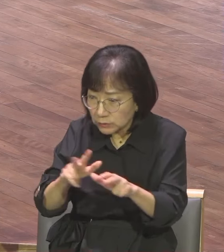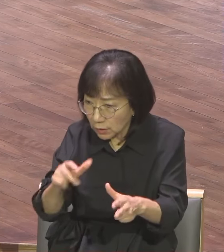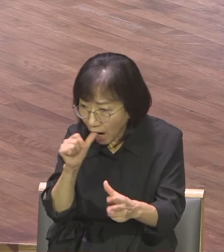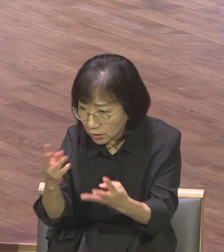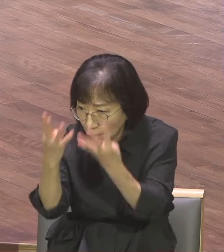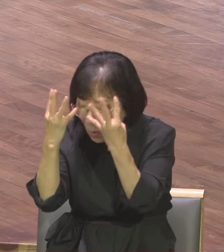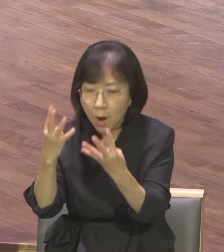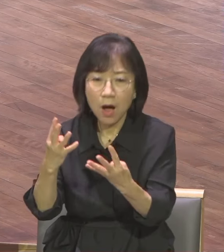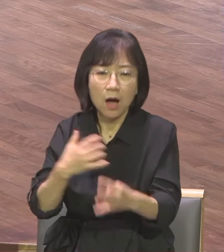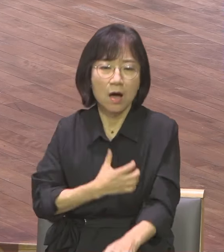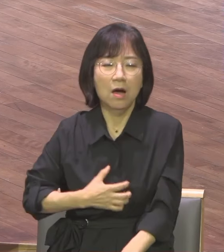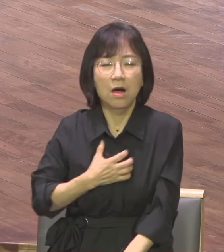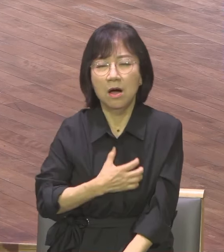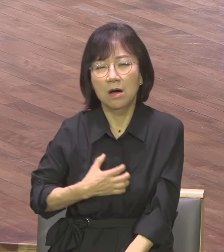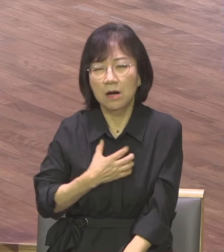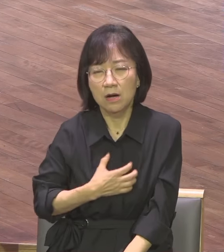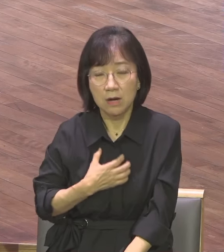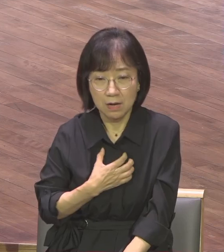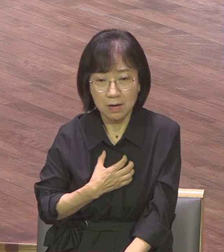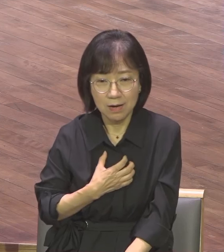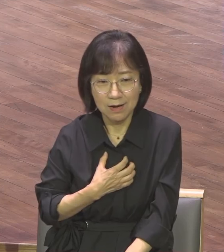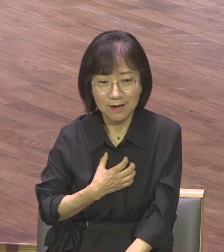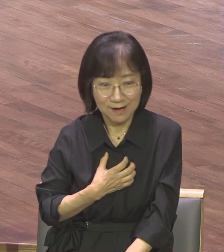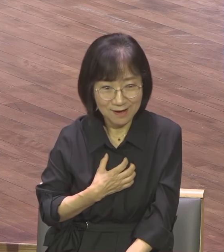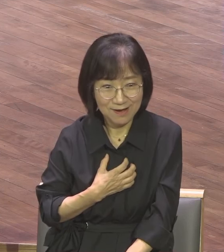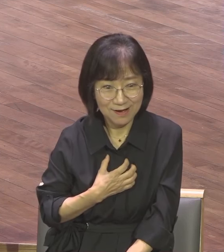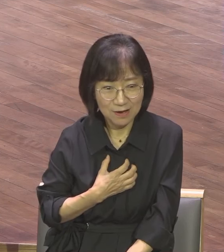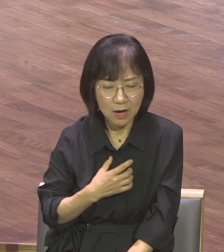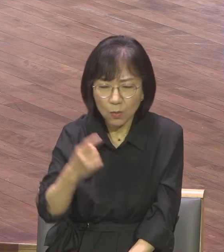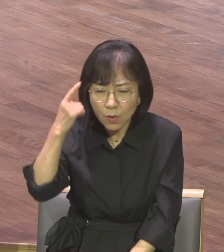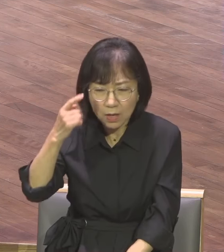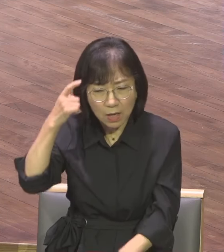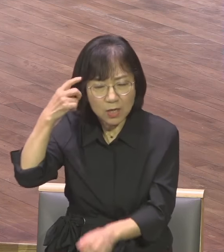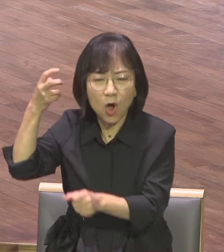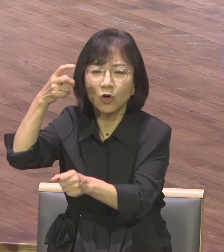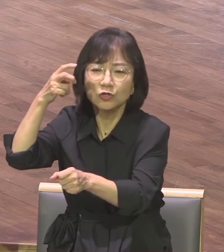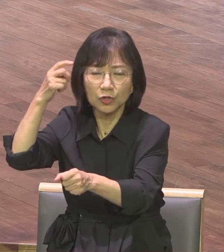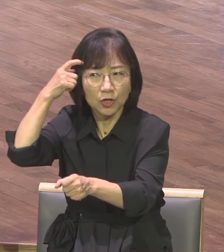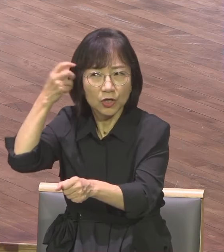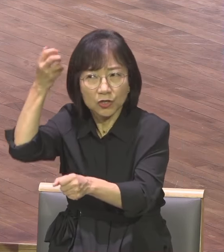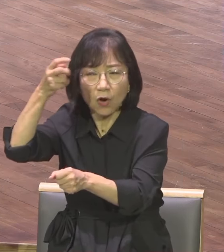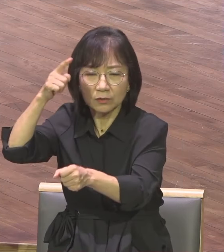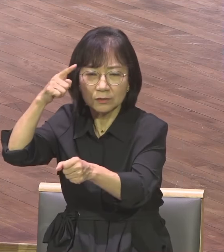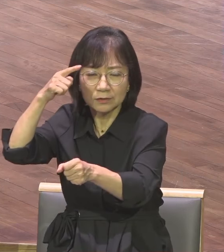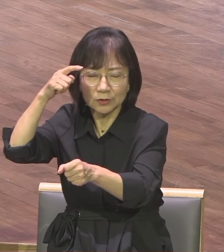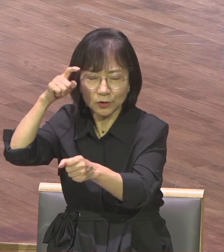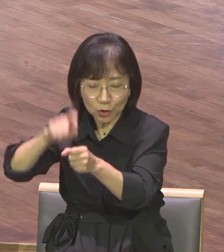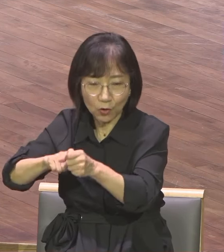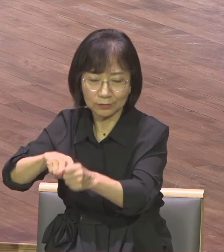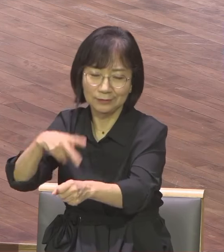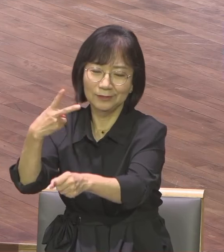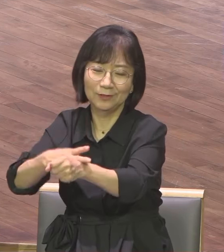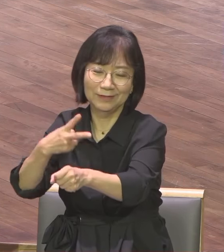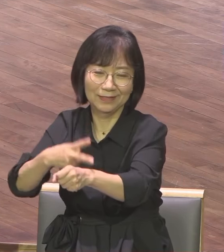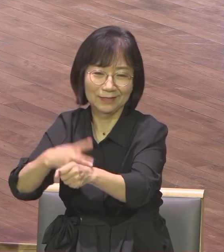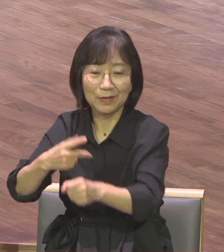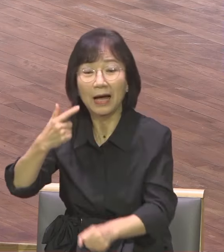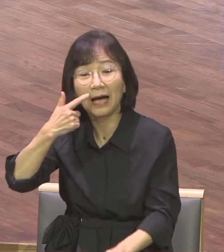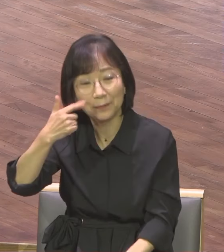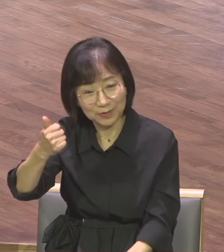예배서 성도의 입장에서는 바울은 영국적 스승입니다 영국적 아버지예요 3년 동안 바울이 어떻게 사역에 있는지